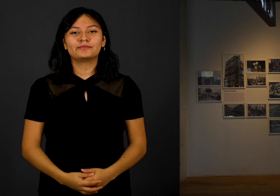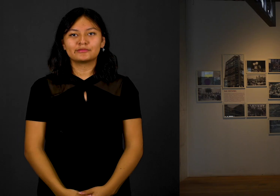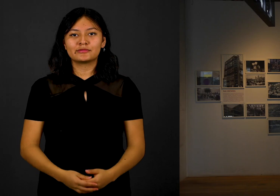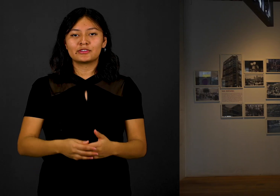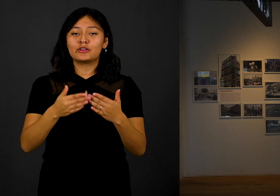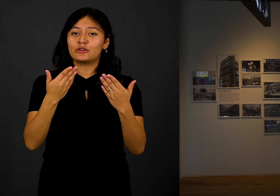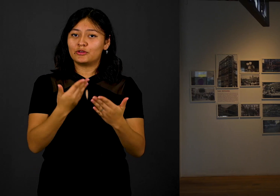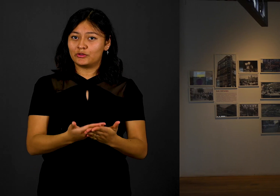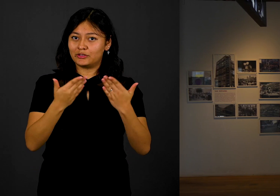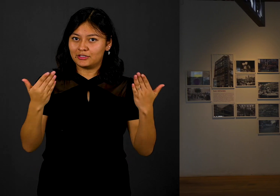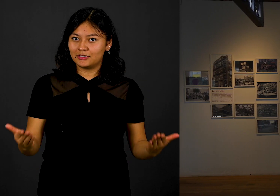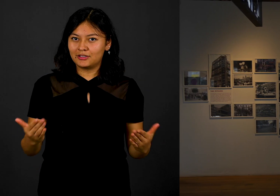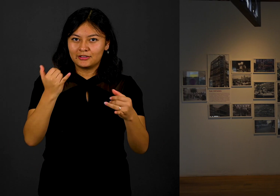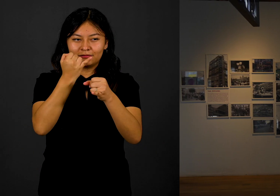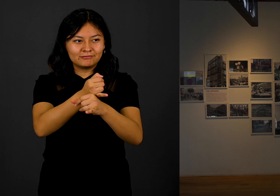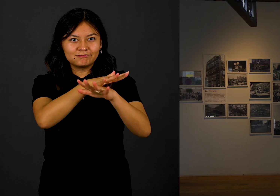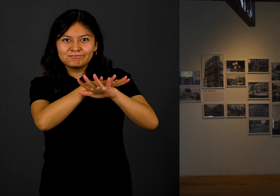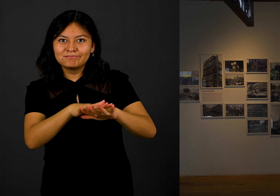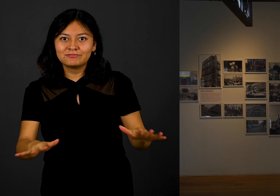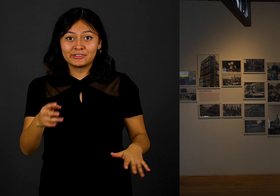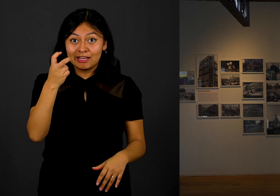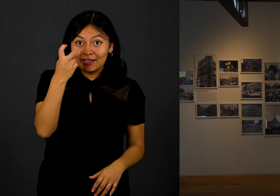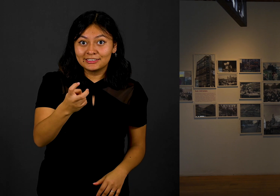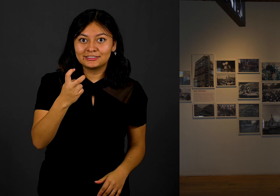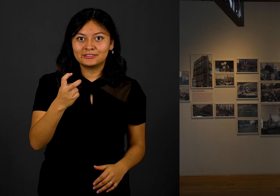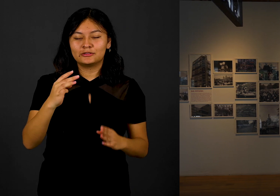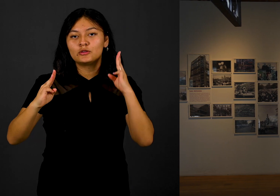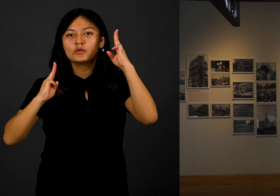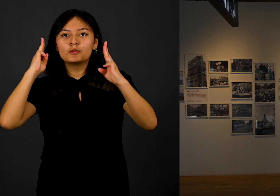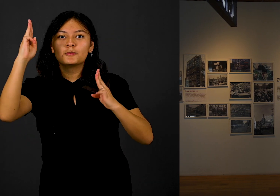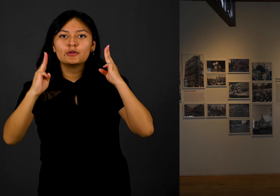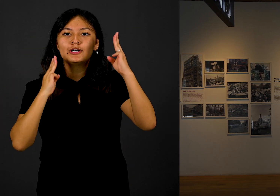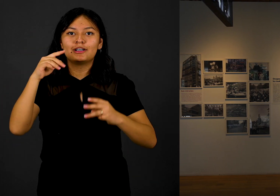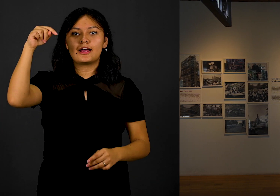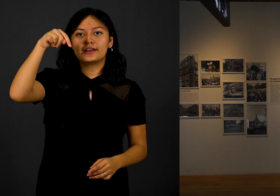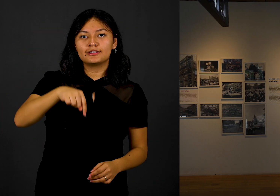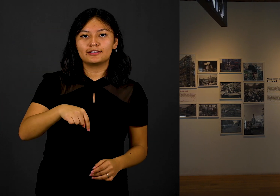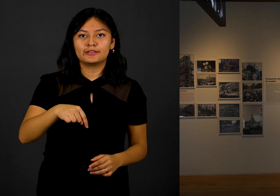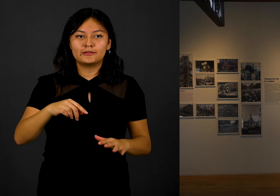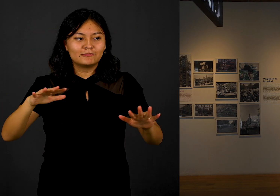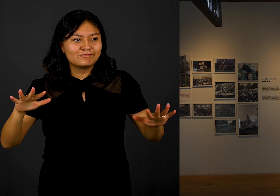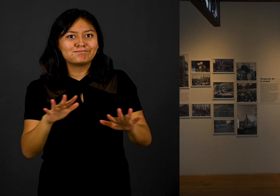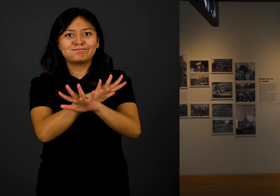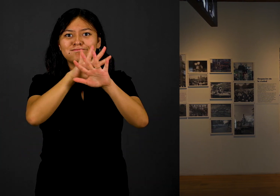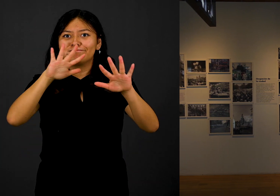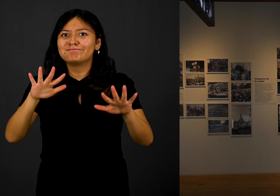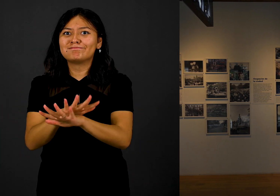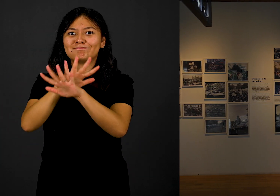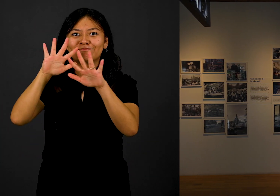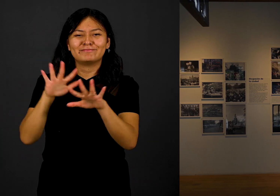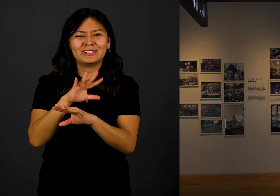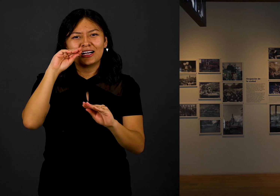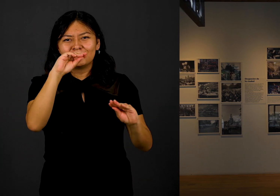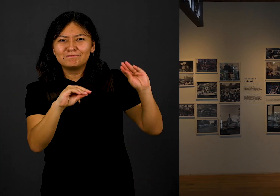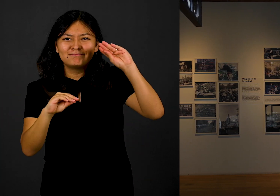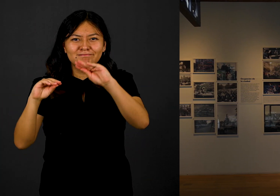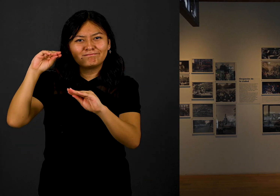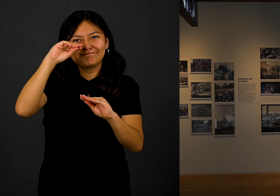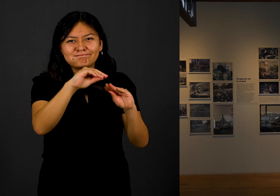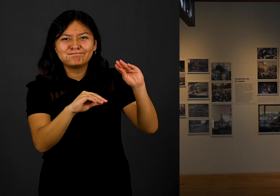Gracias a esta nueva información, se pudo transformar este museo para, desde diferentes puntos de vista, por ejemplo,